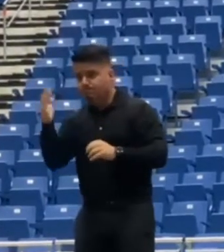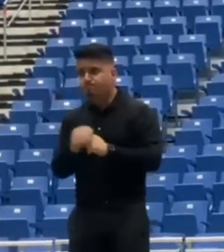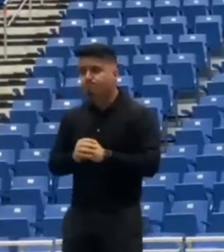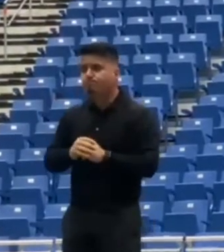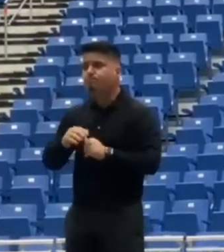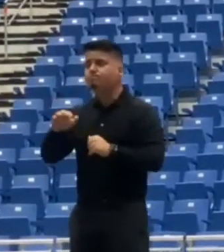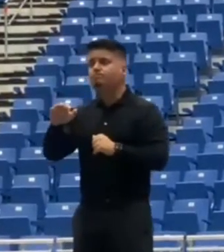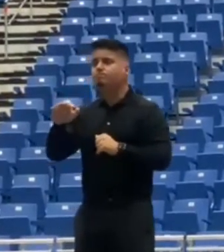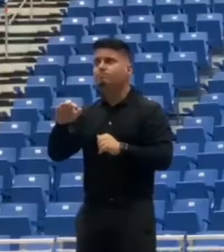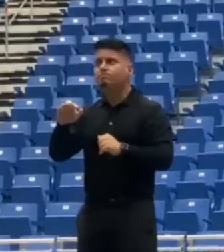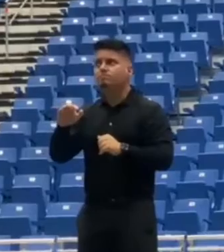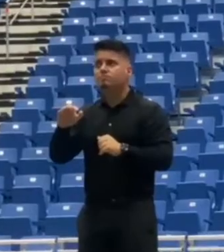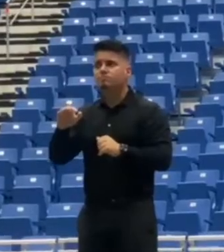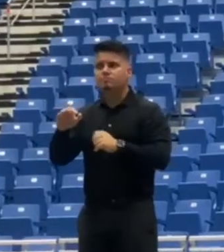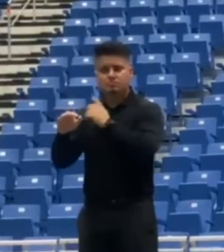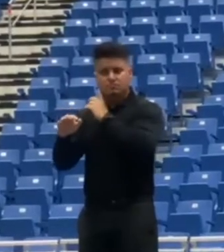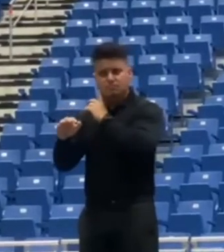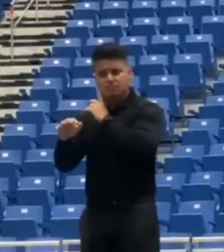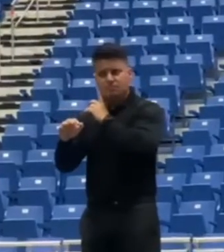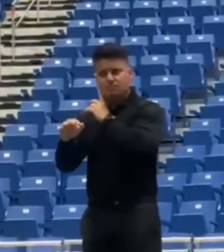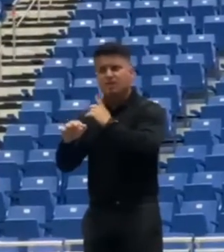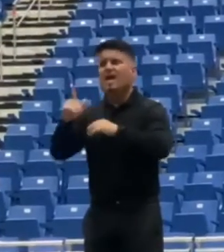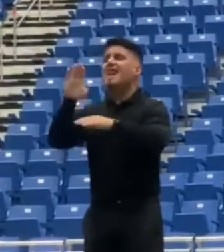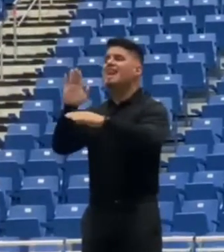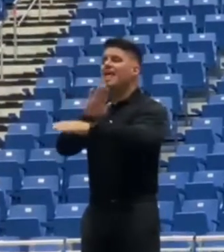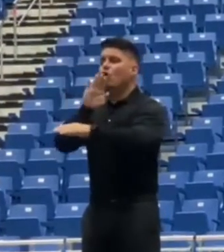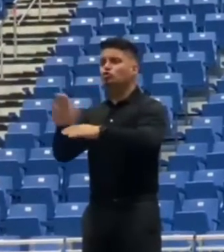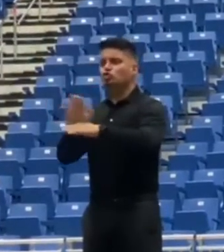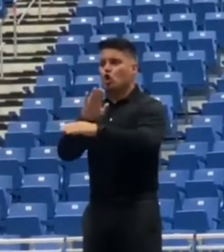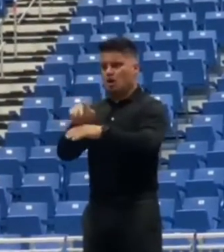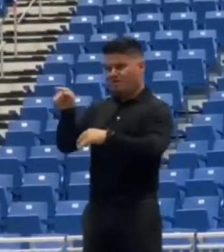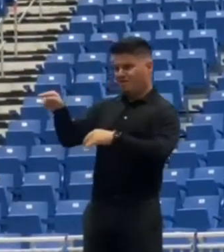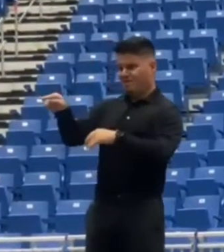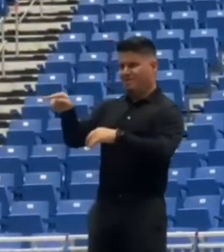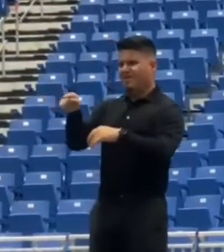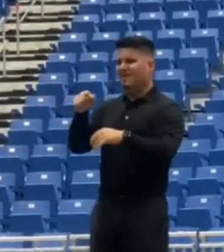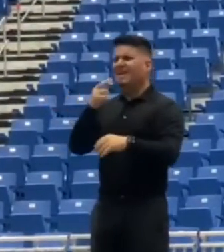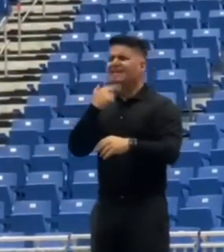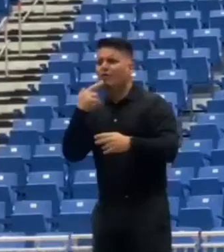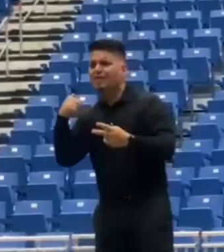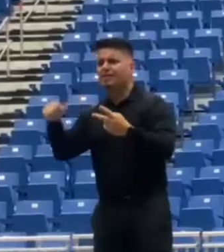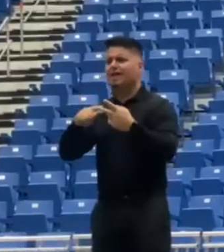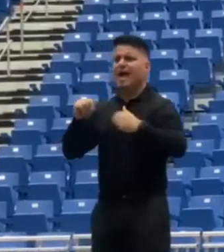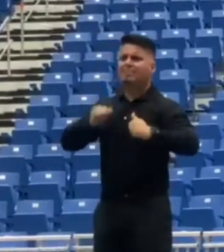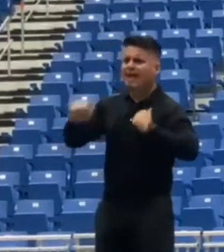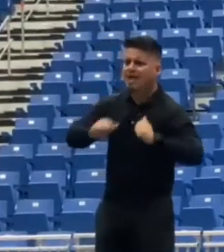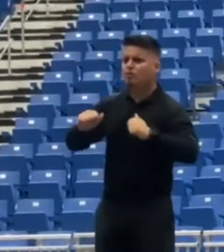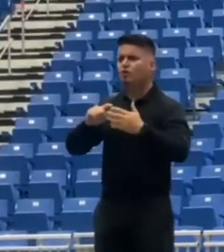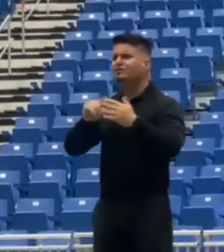capacidad de los establecimientos comerciales, incluyendo los restaurantes, teatros, anfiteatros y cines.